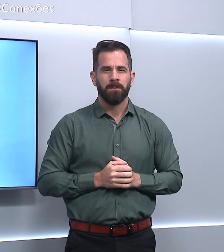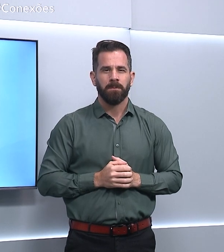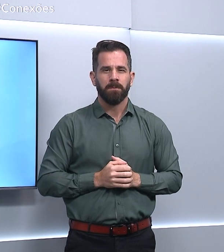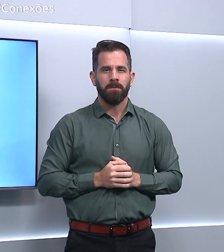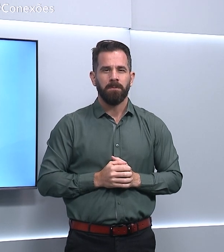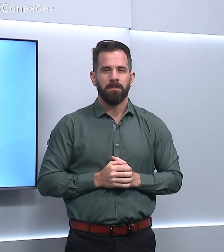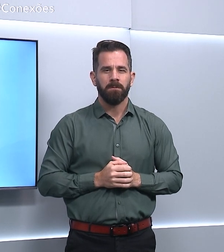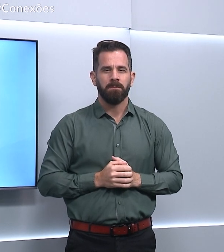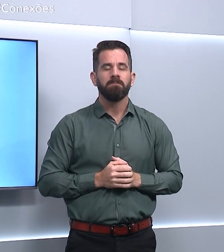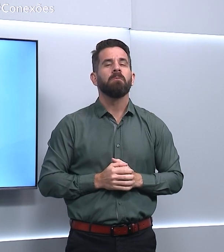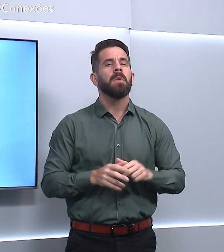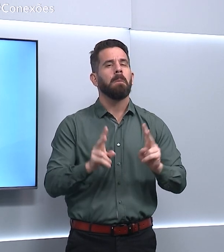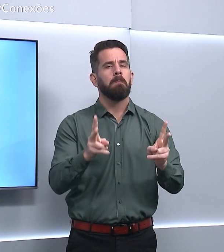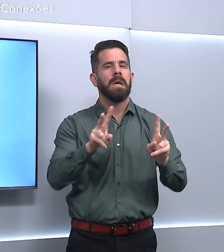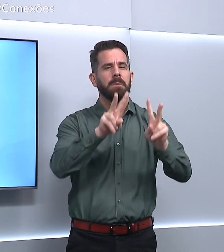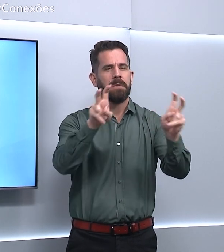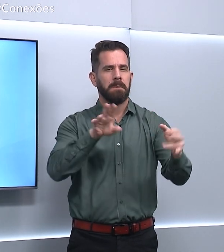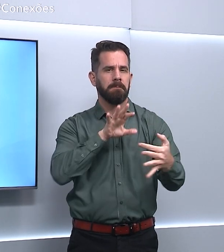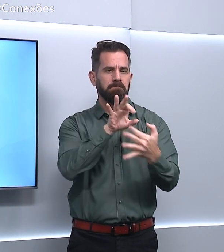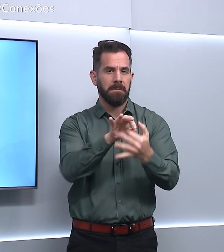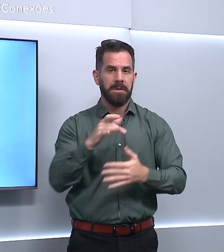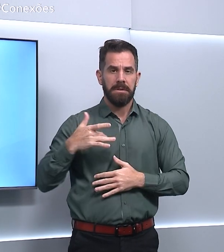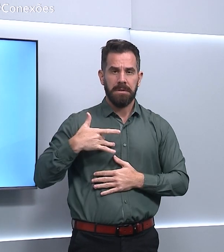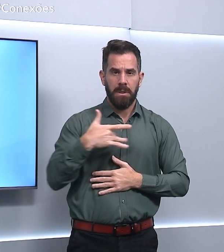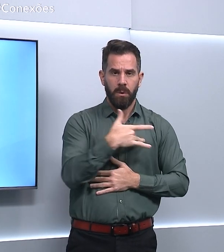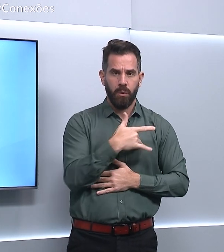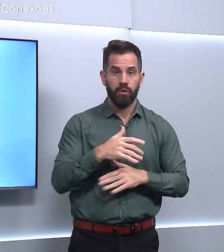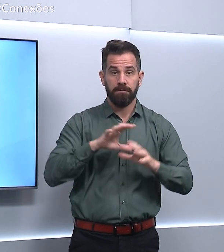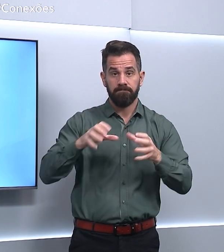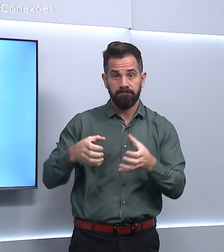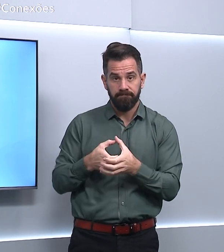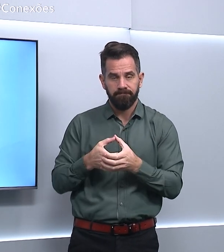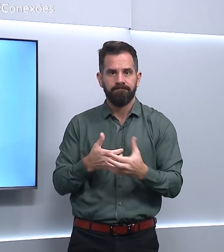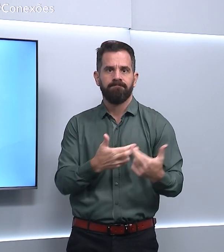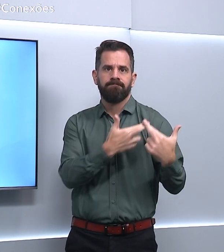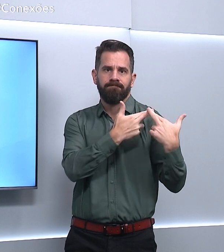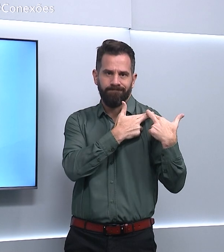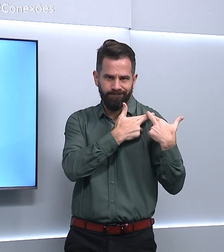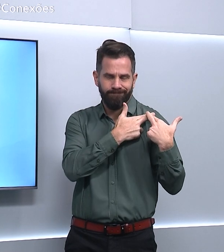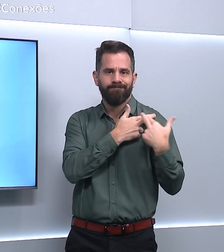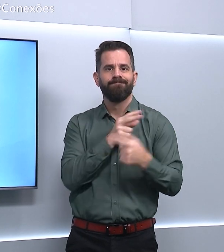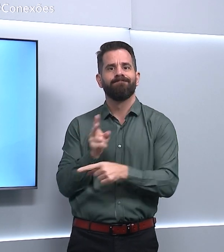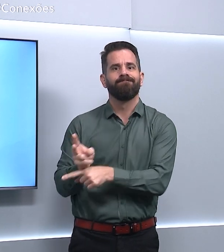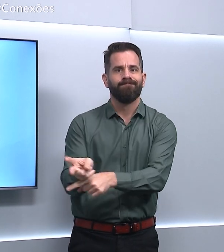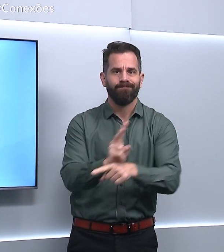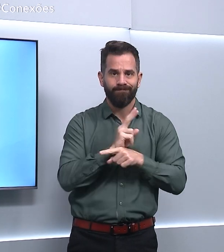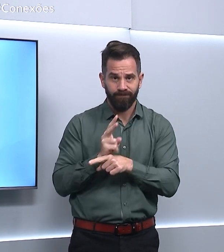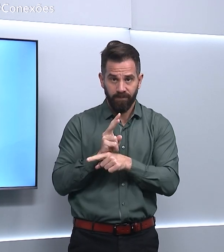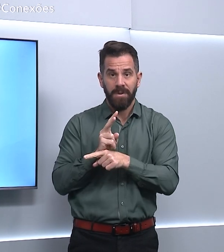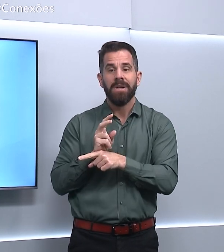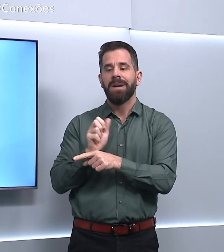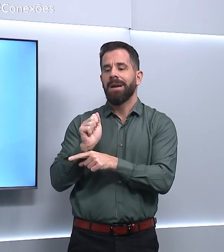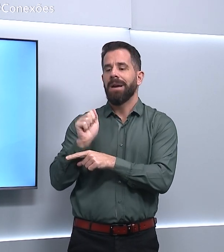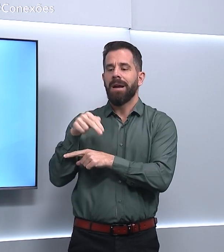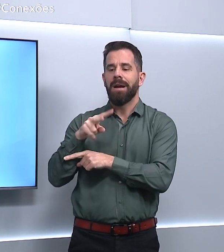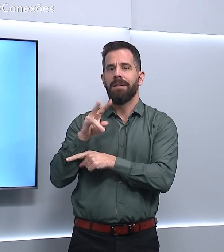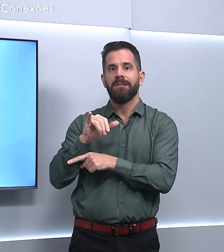E ainda sobre saúde, a Agência de Vigilância Sanitária, a Anvisa, informou que a substância